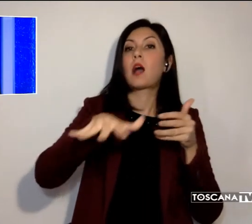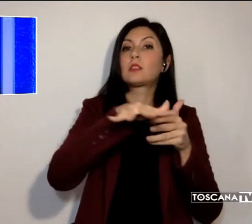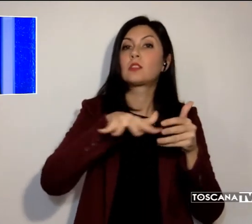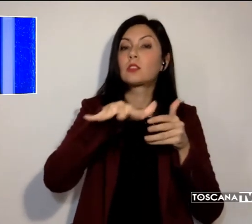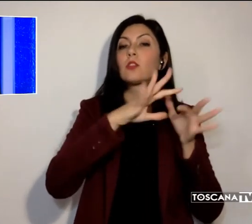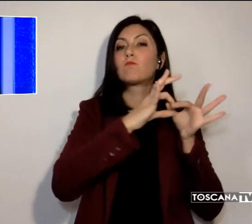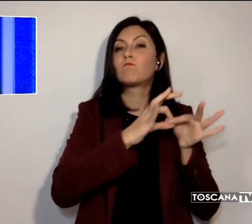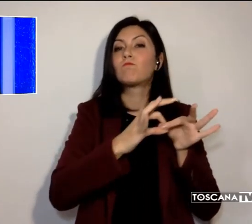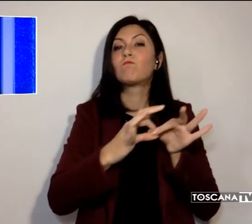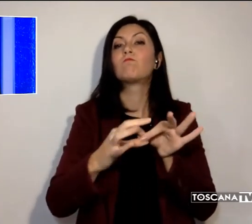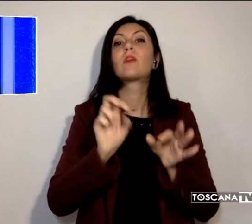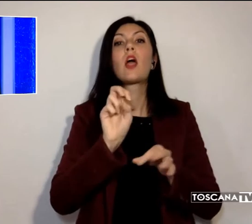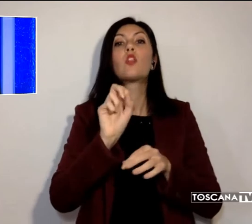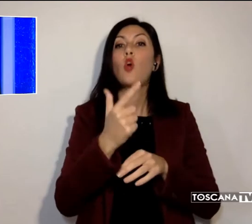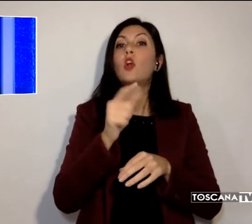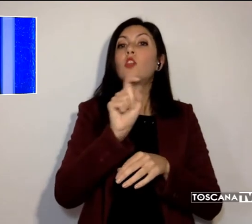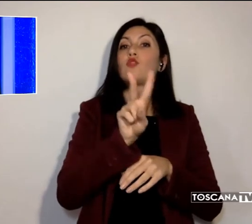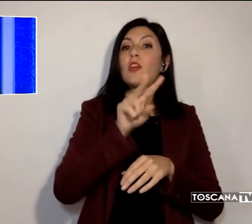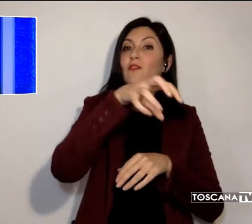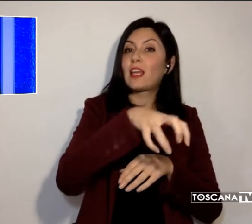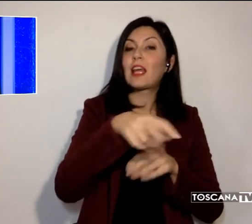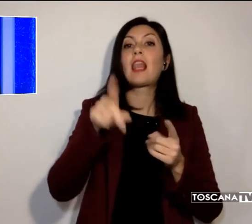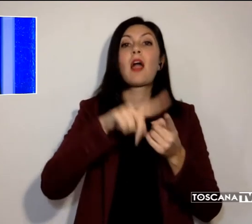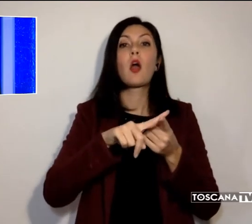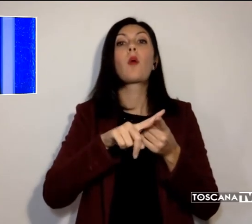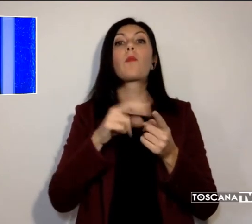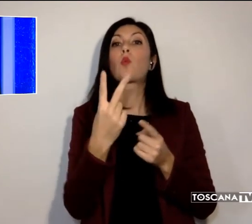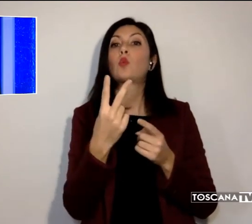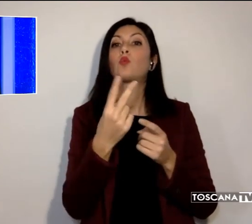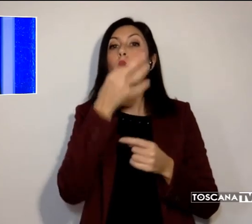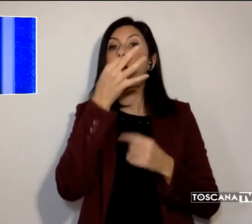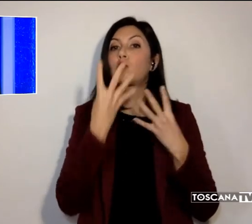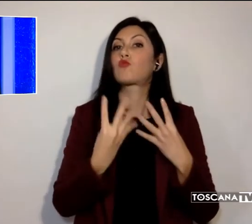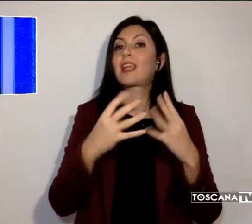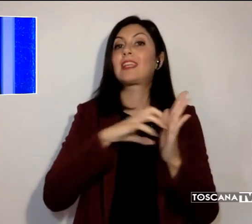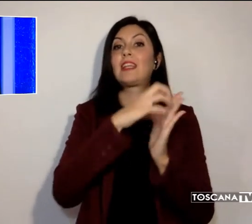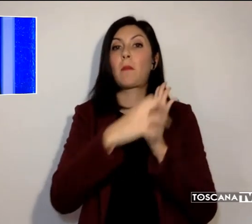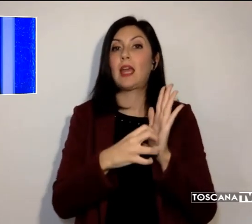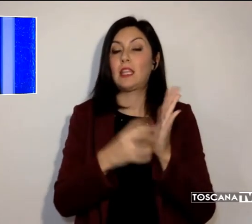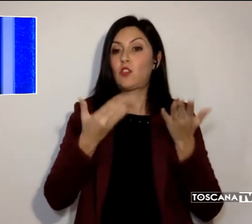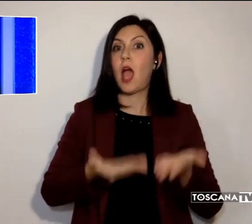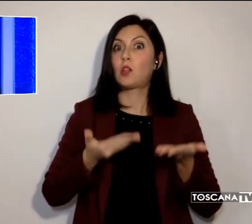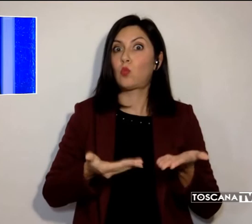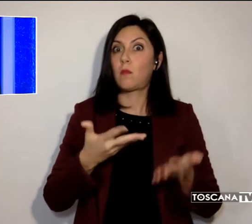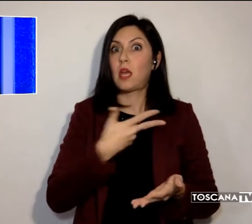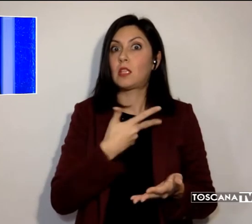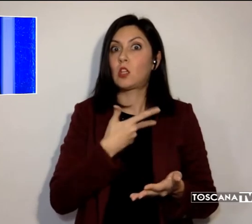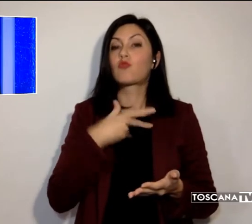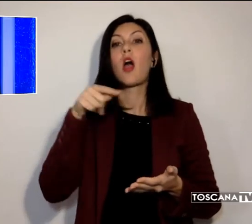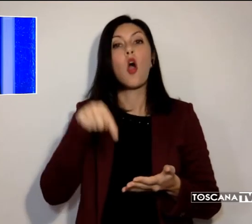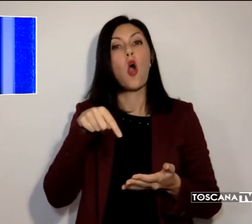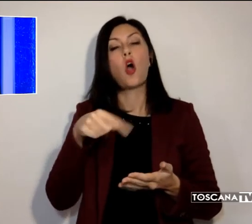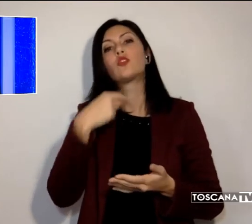ville e i due giardini medicei attualmente esistenti e oggi dichiarati patrimonio